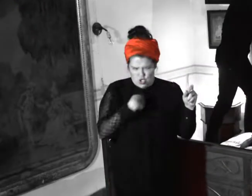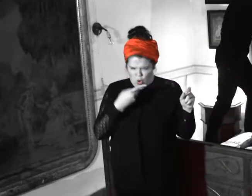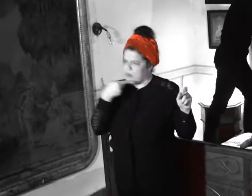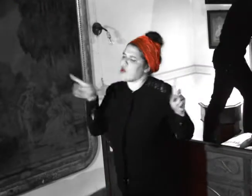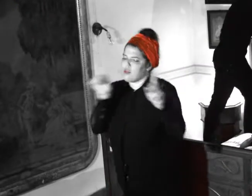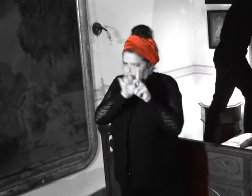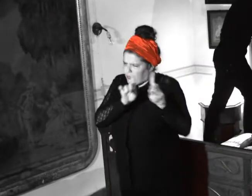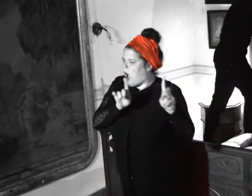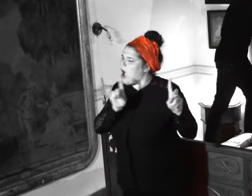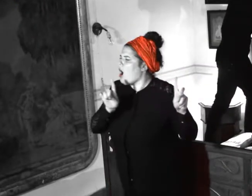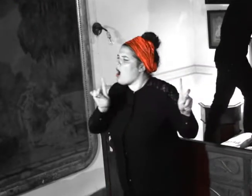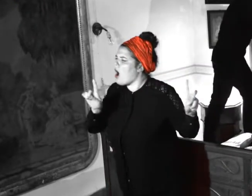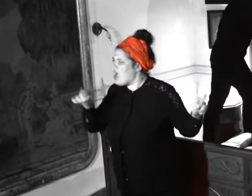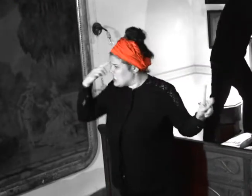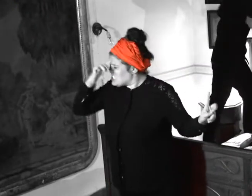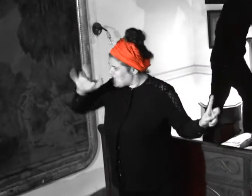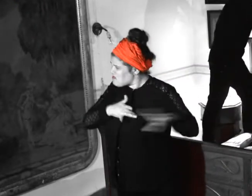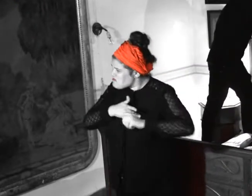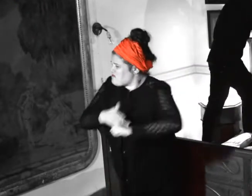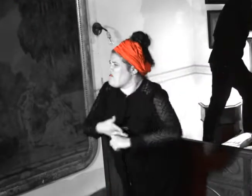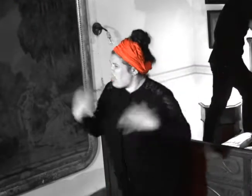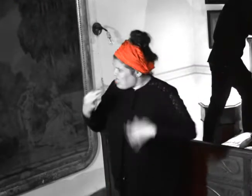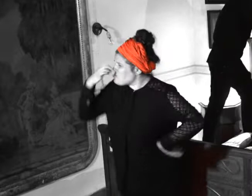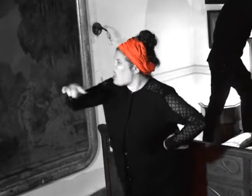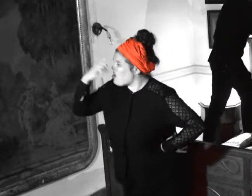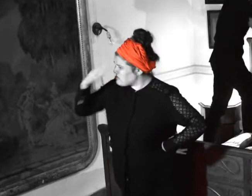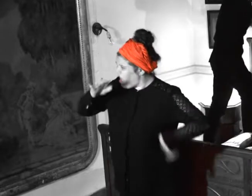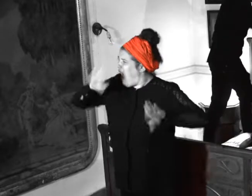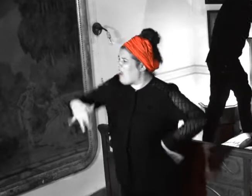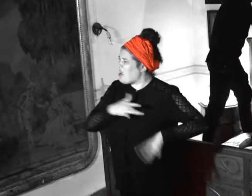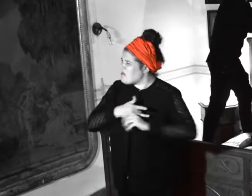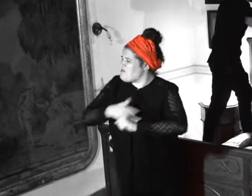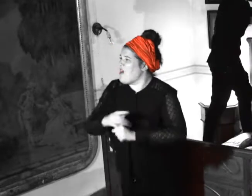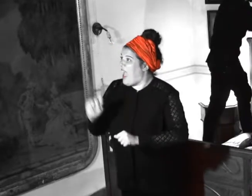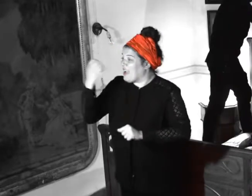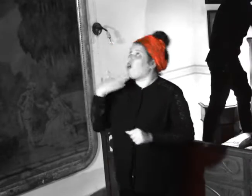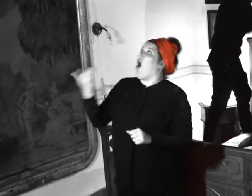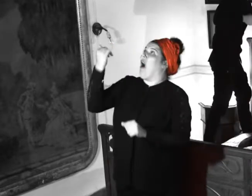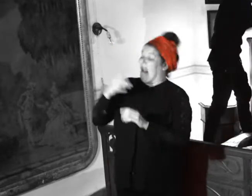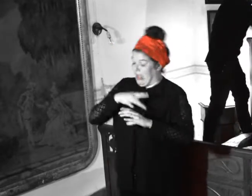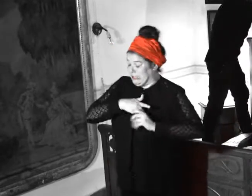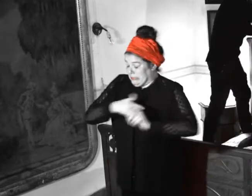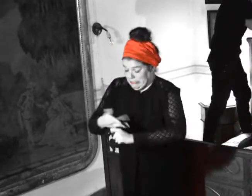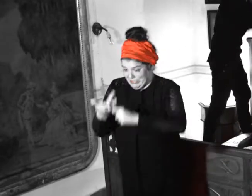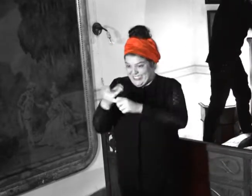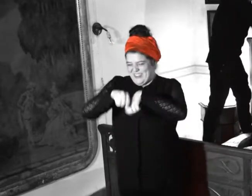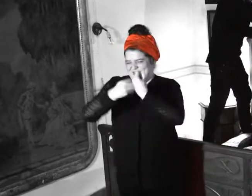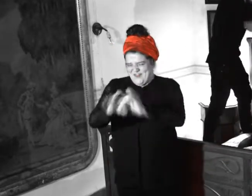sacar el clavo grita el destino Si lo consigo, voy y me hago un barco, que pase a ser